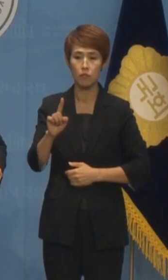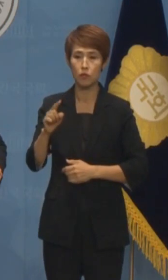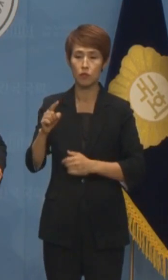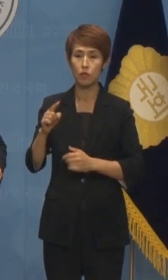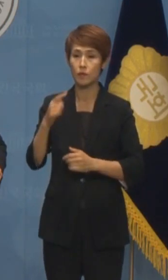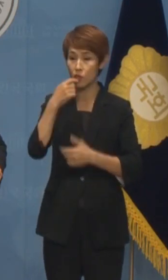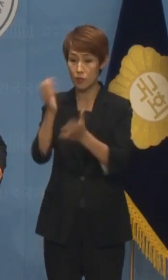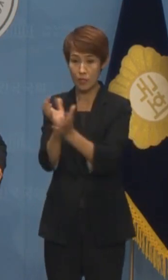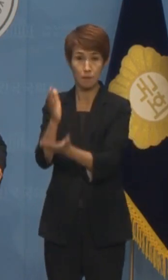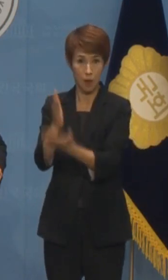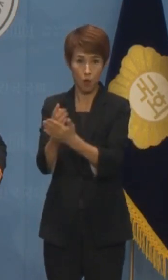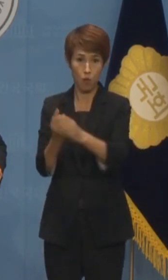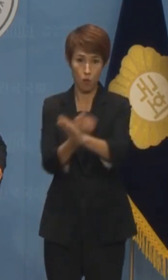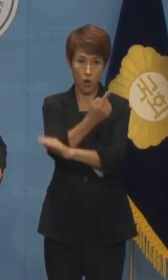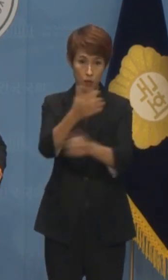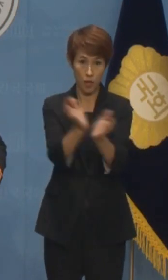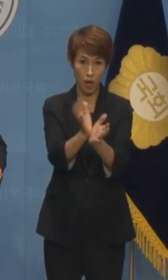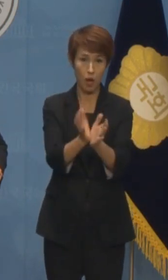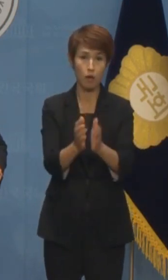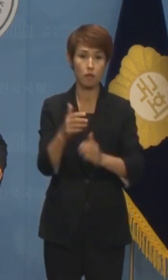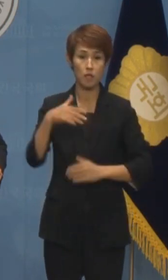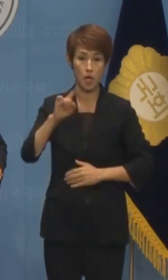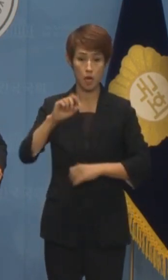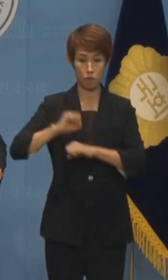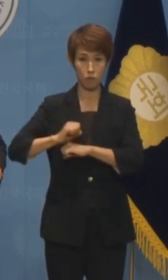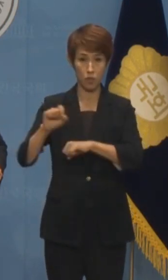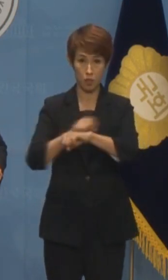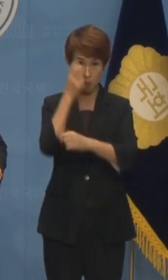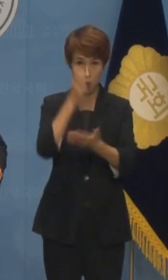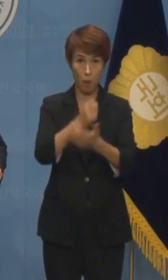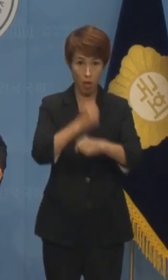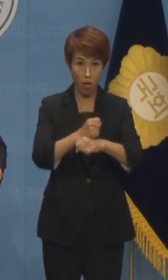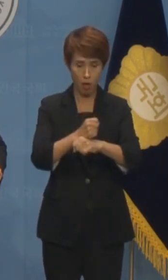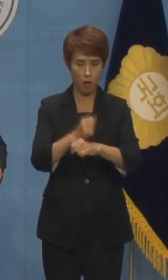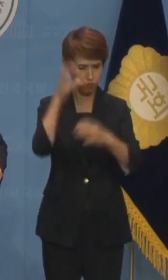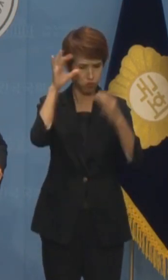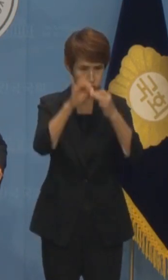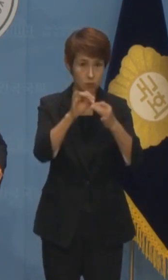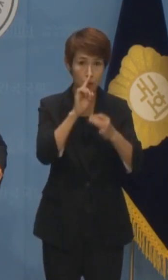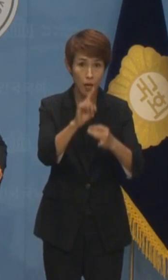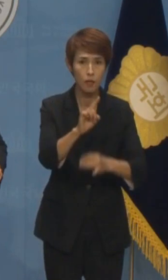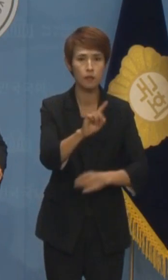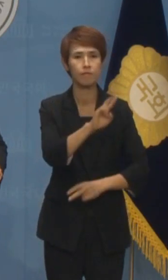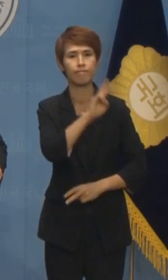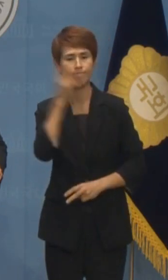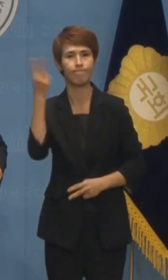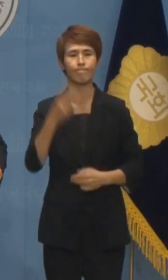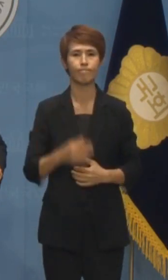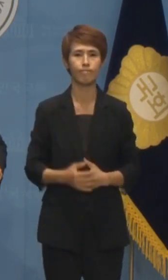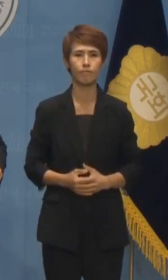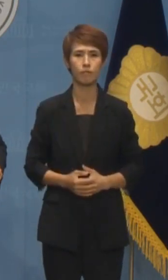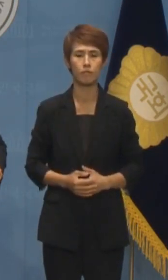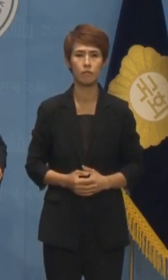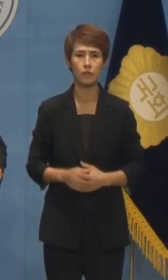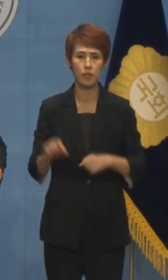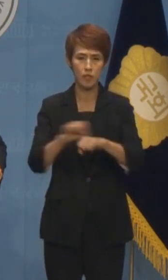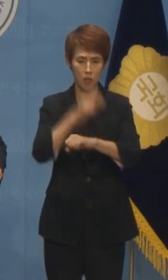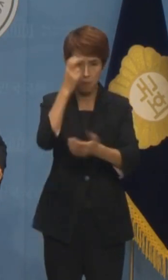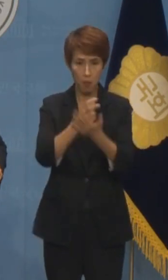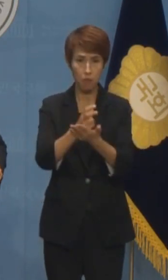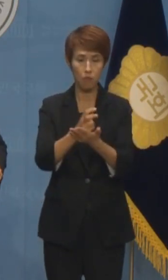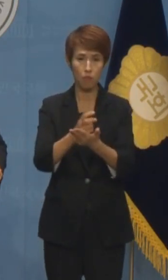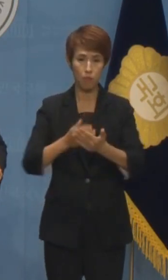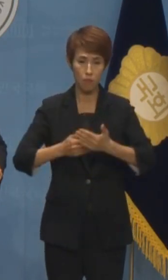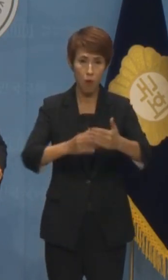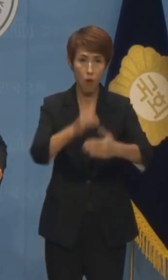최상병 특험법은 실종되었습니다. 진실을 규명할 수 있는 특험법을 발의하는